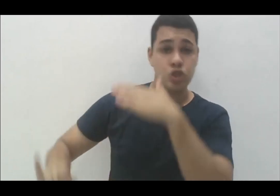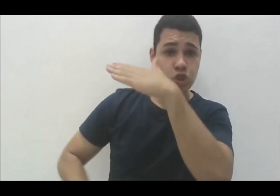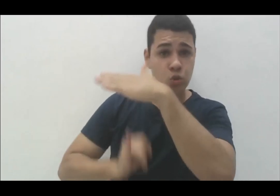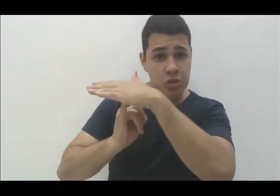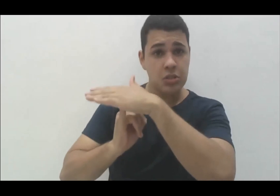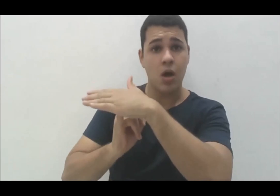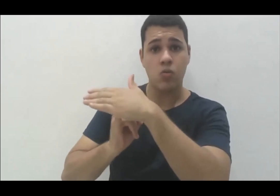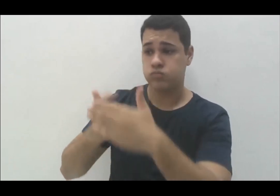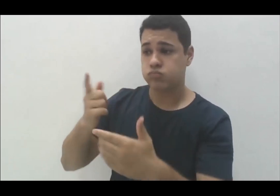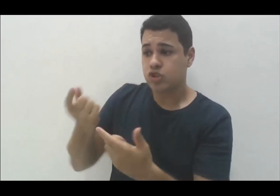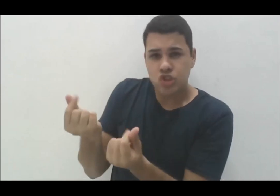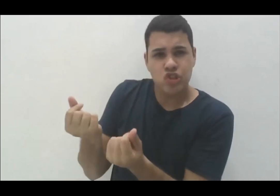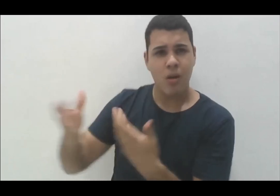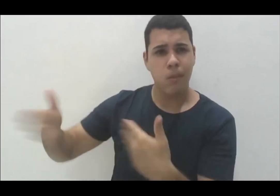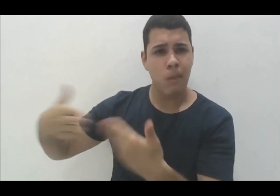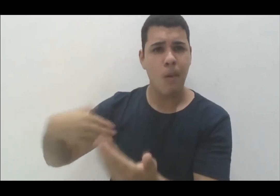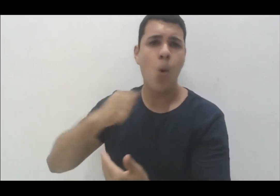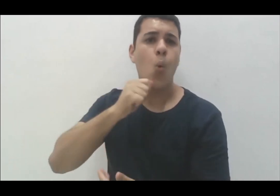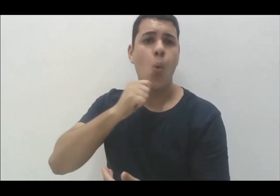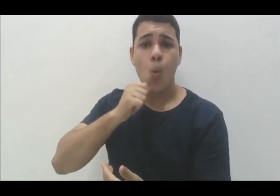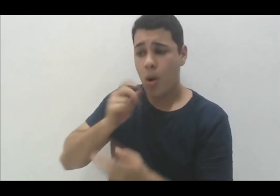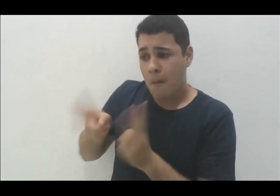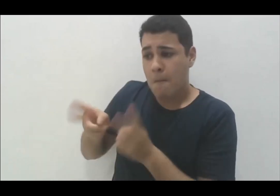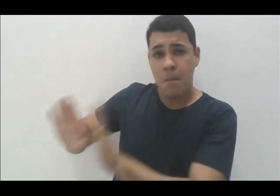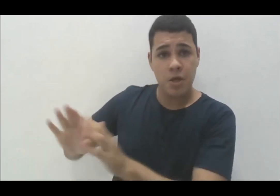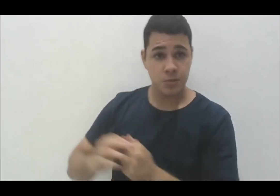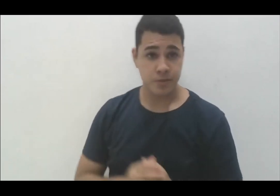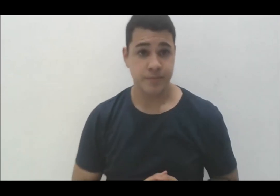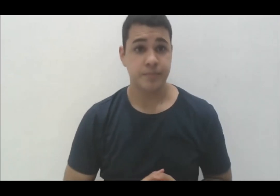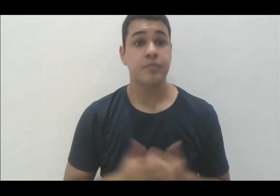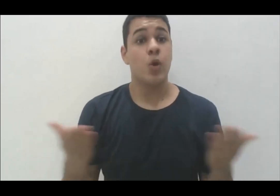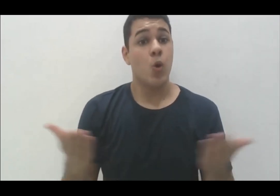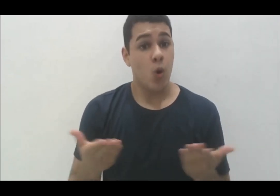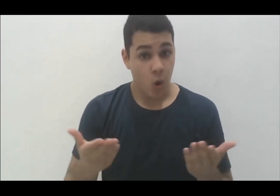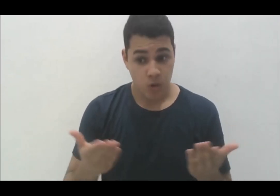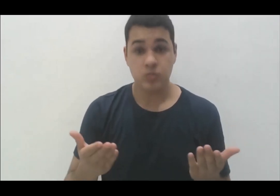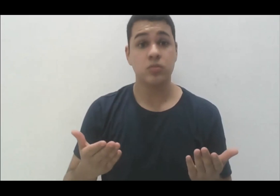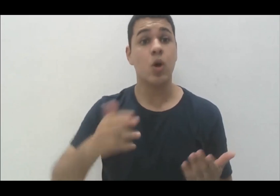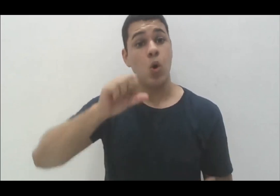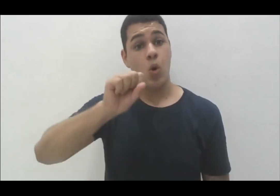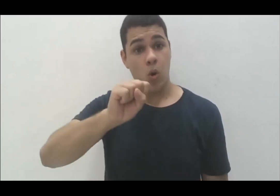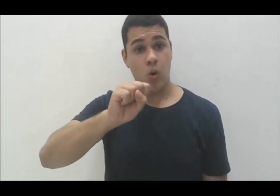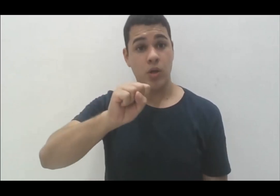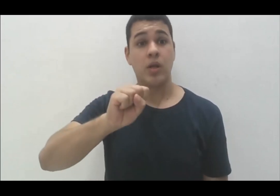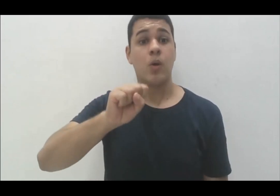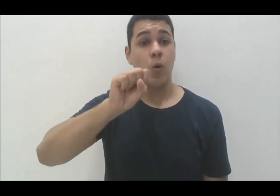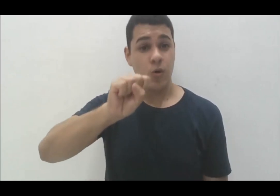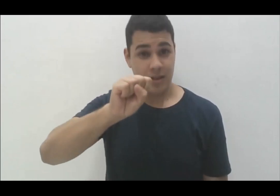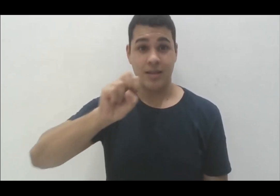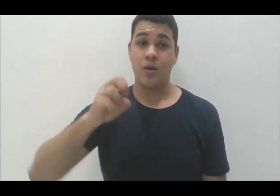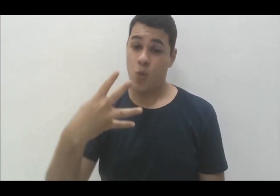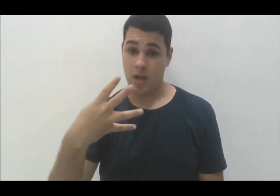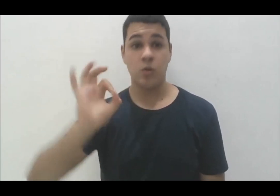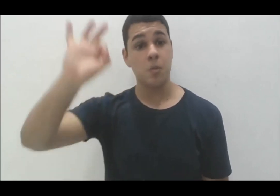hoje as matrículas na educação básica dessa população chegam a 84%